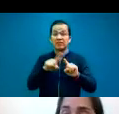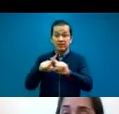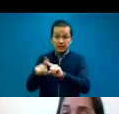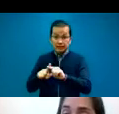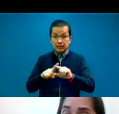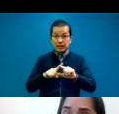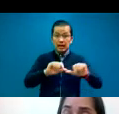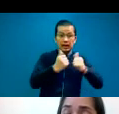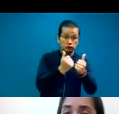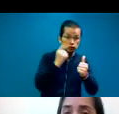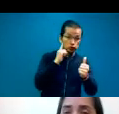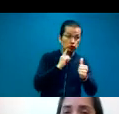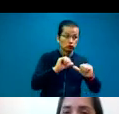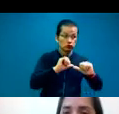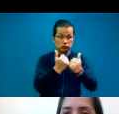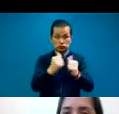sordos desde el país.